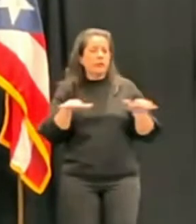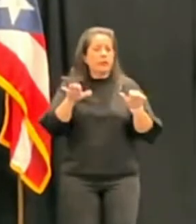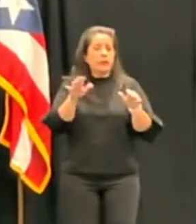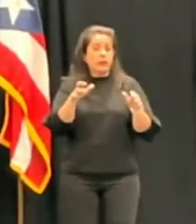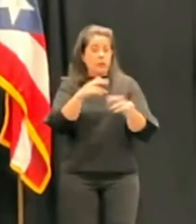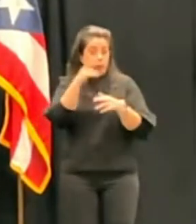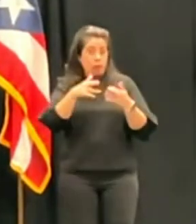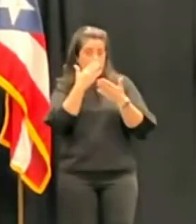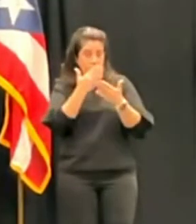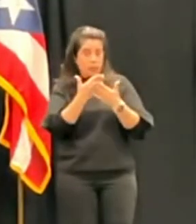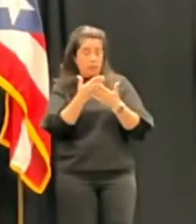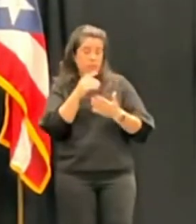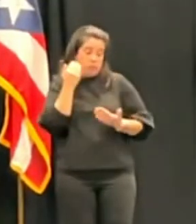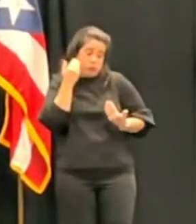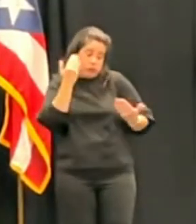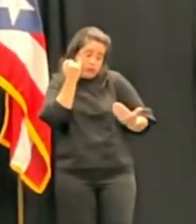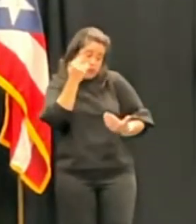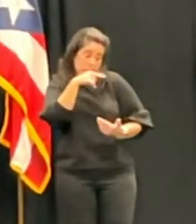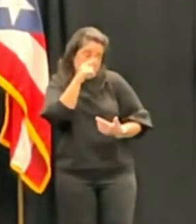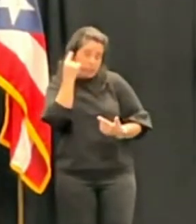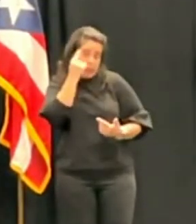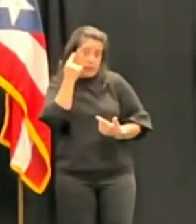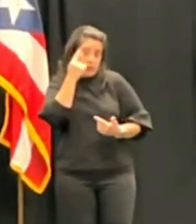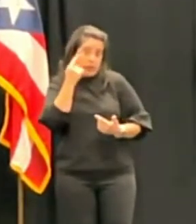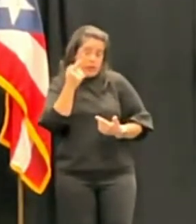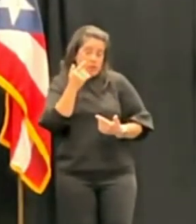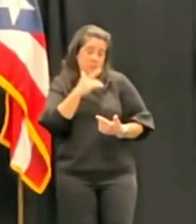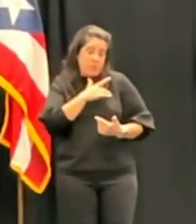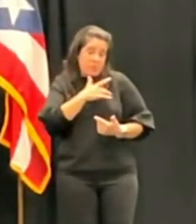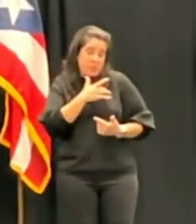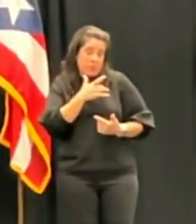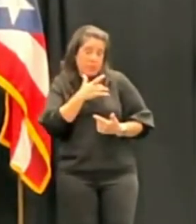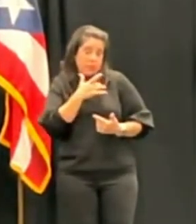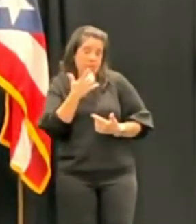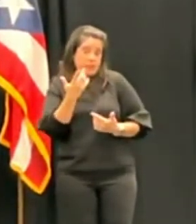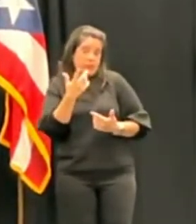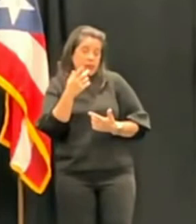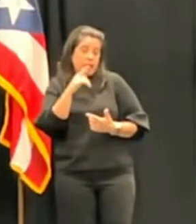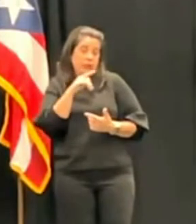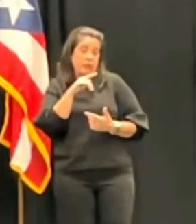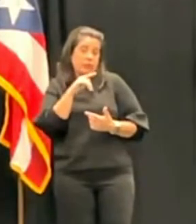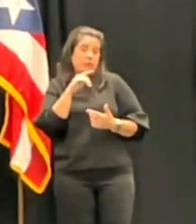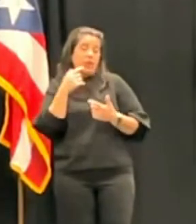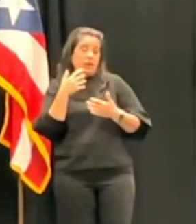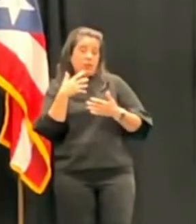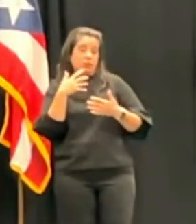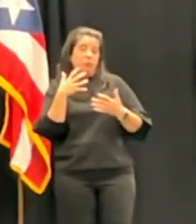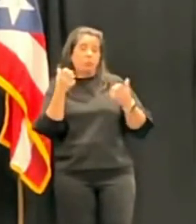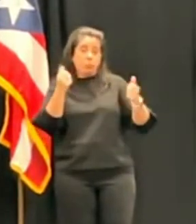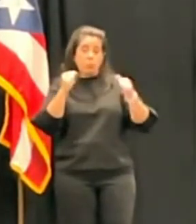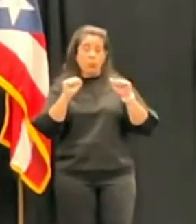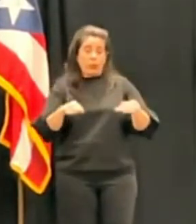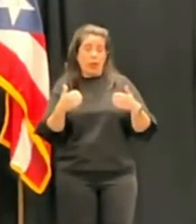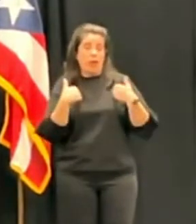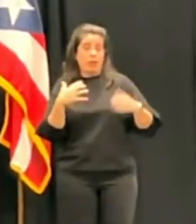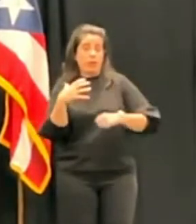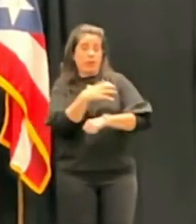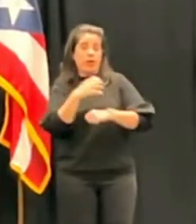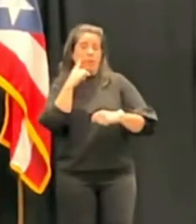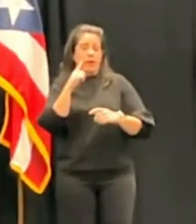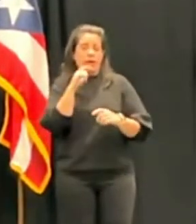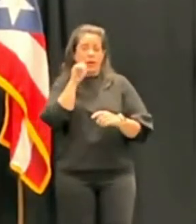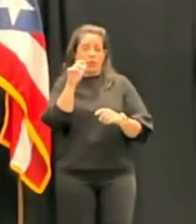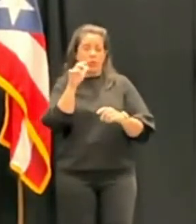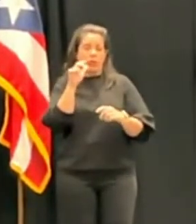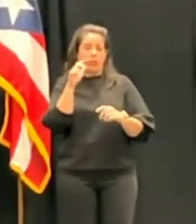No sé si usted piensa que debe haber algún tipo de enmiendas para darle garras al Contralor, de manera que esos señalamientos no queden en el